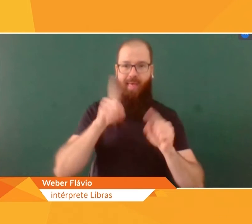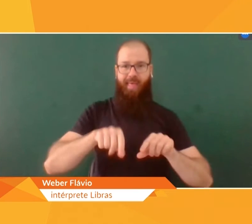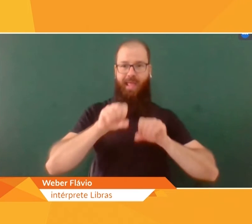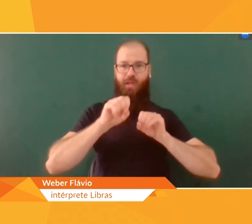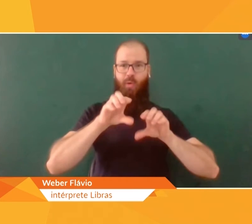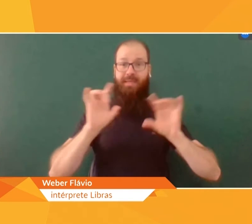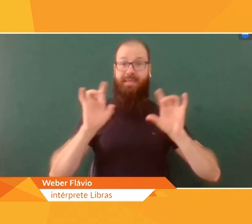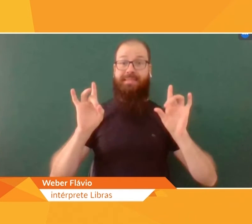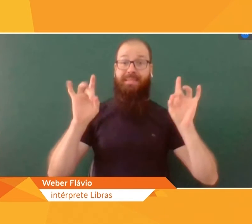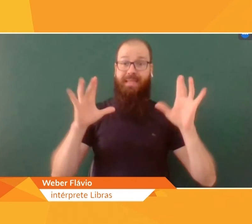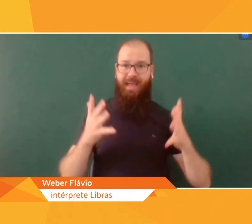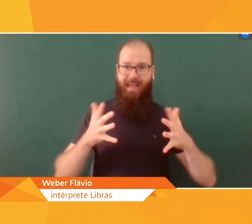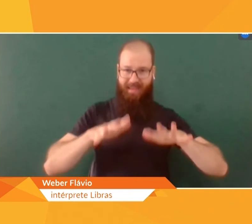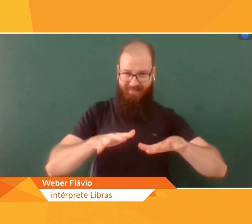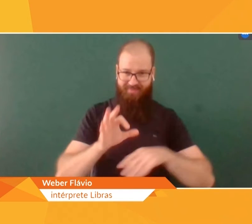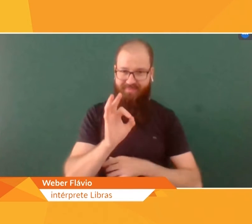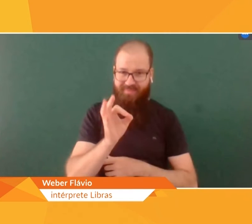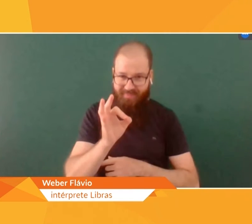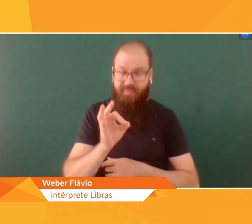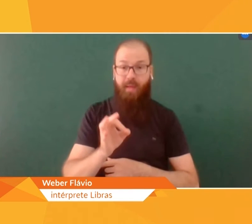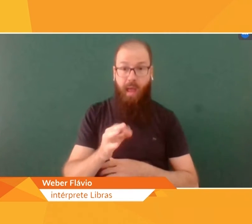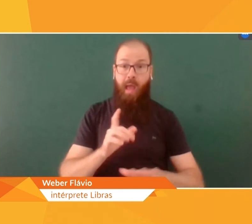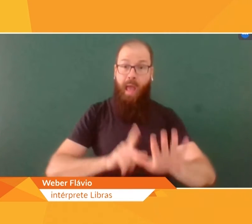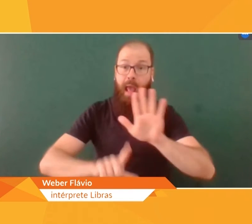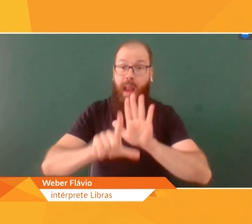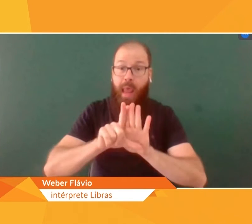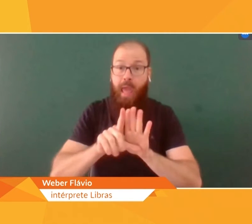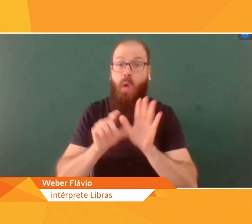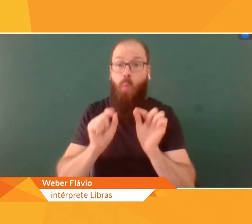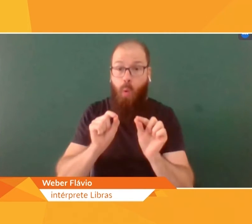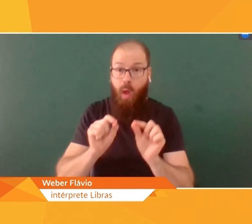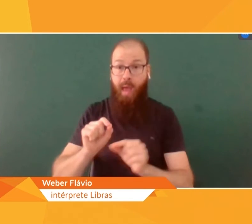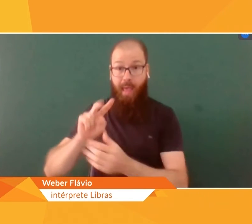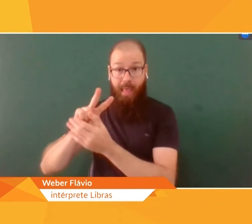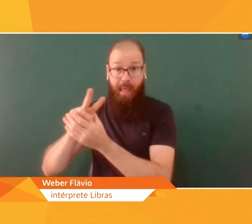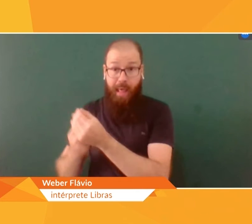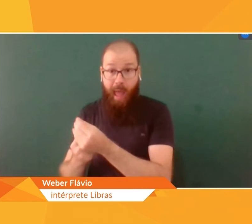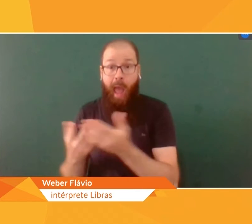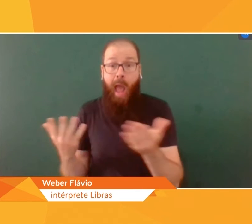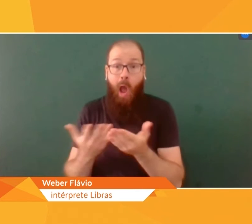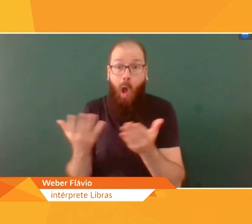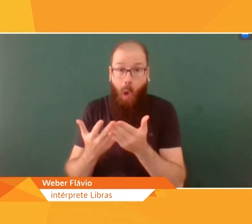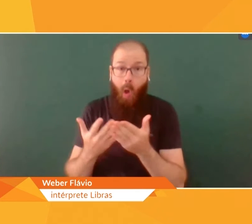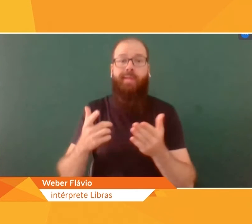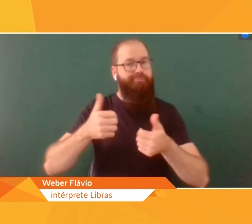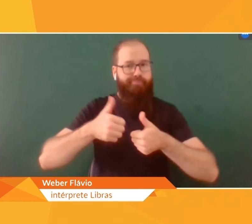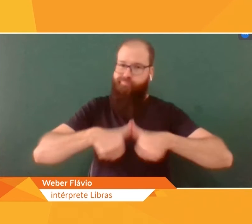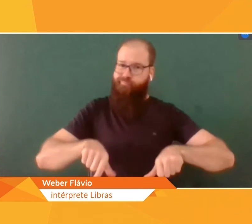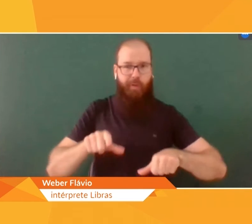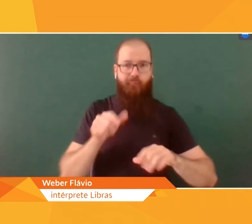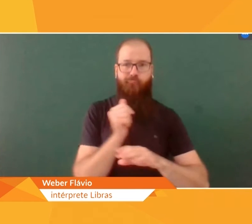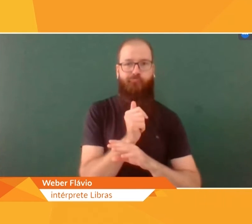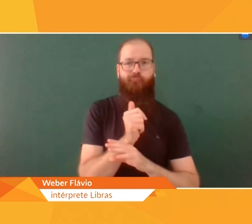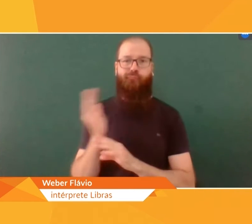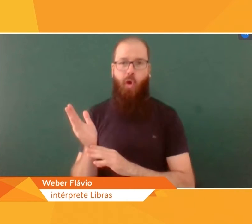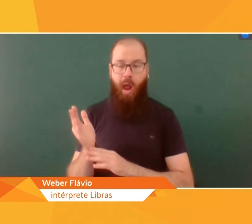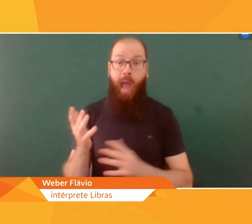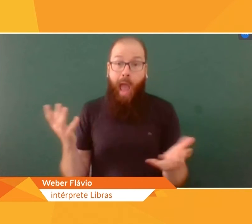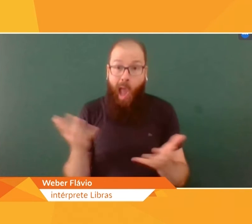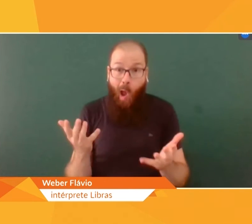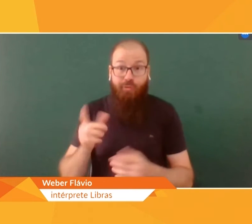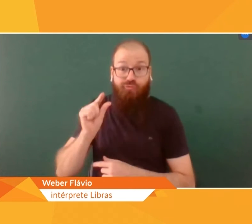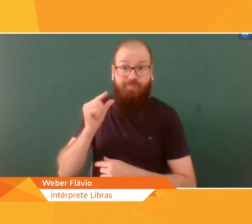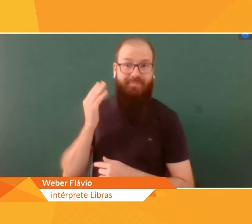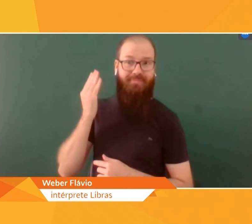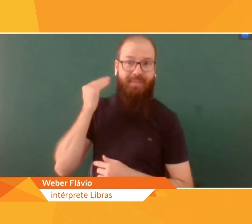surdos, por lei, ela está fora da educação especial na LDB. A gente foi uma conquista grande da comunidade surda que teve